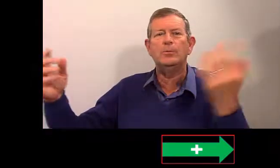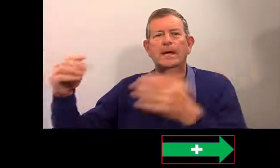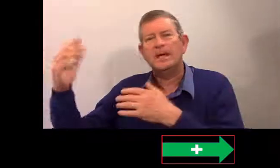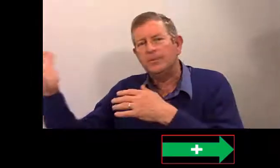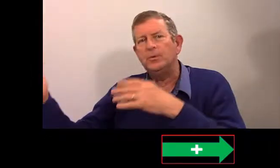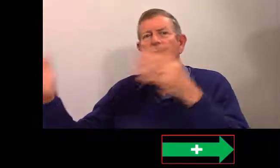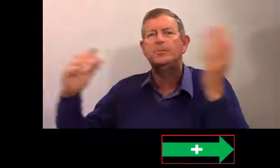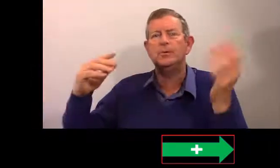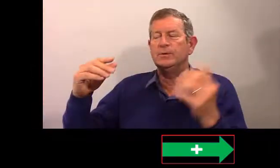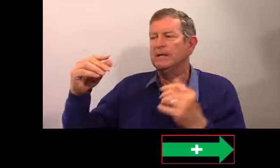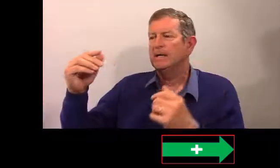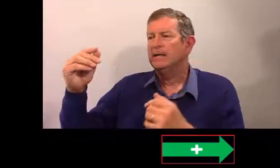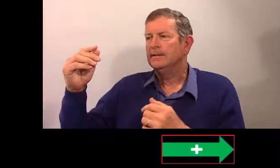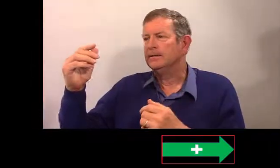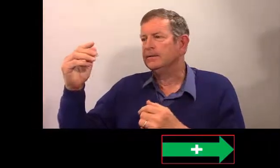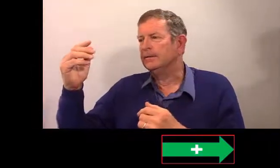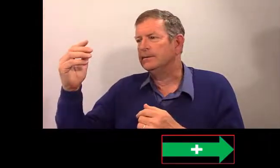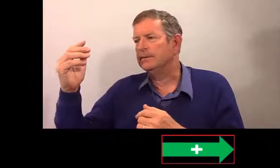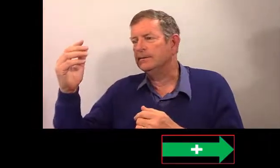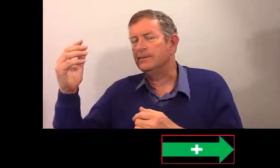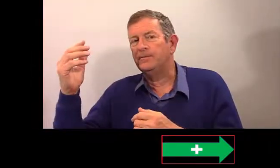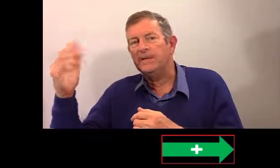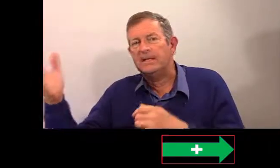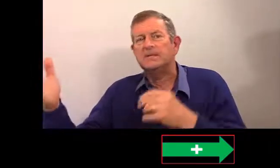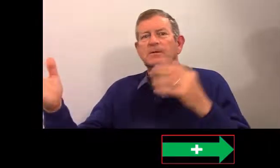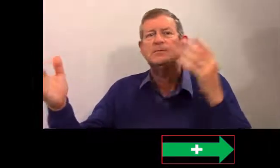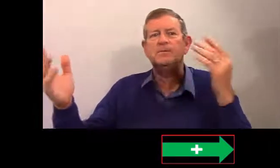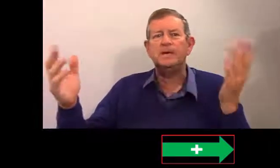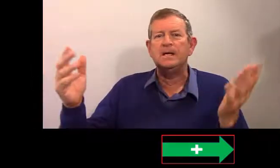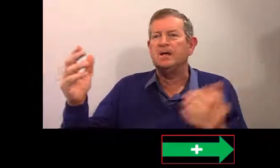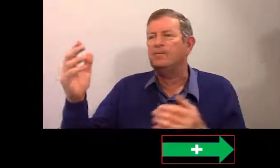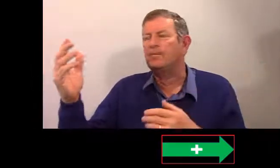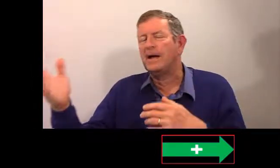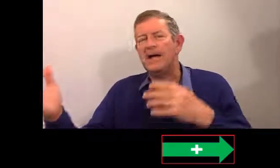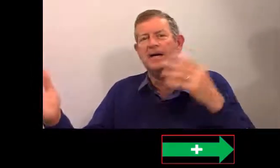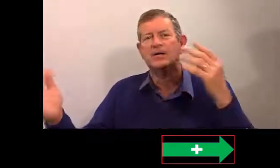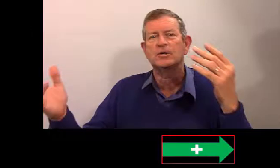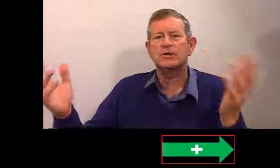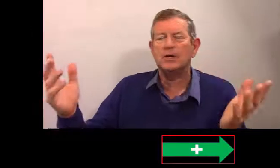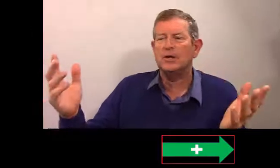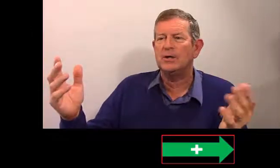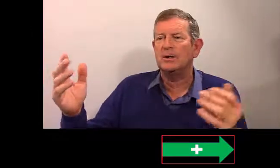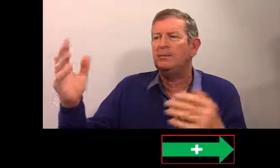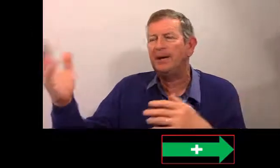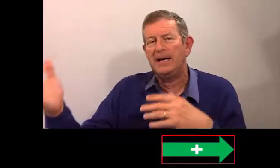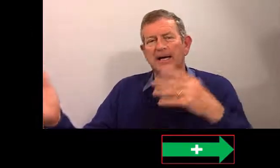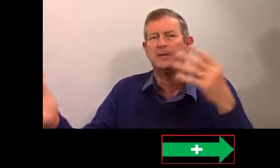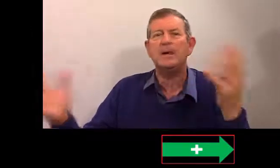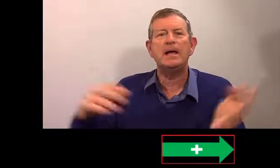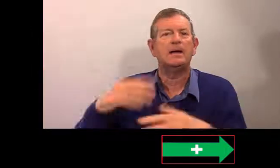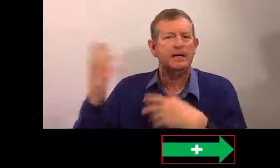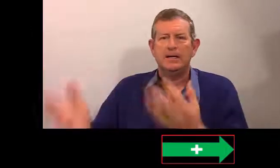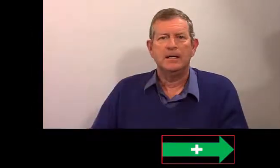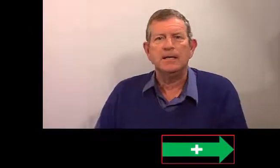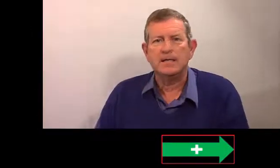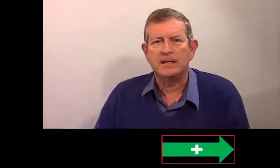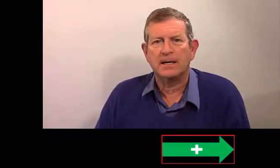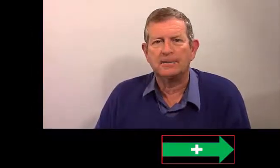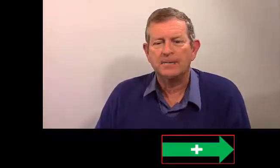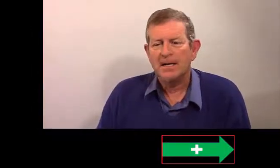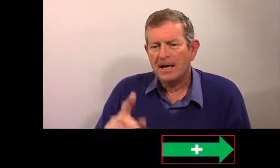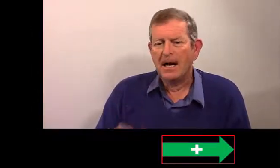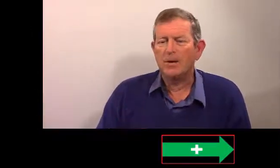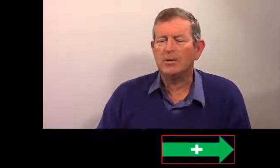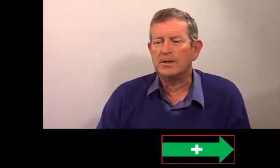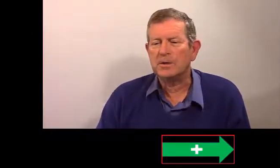femme ou bien époux, épouse, fils, fille, frère, sœur, père, mère, etc.